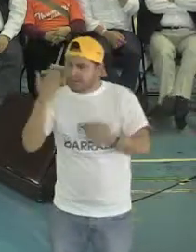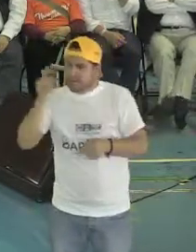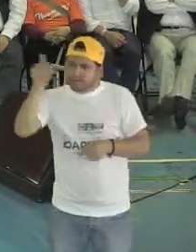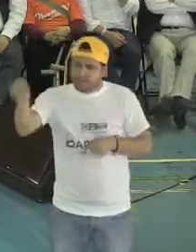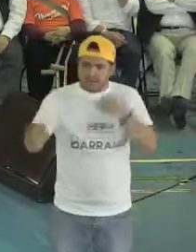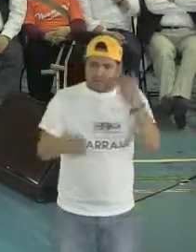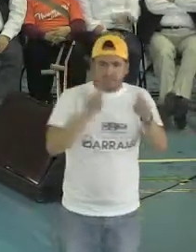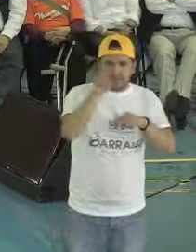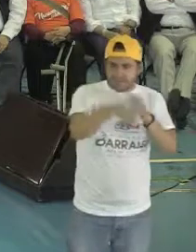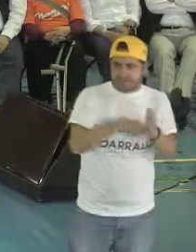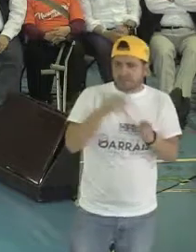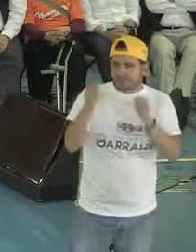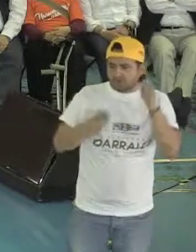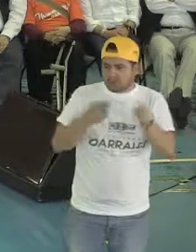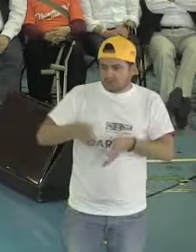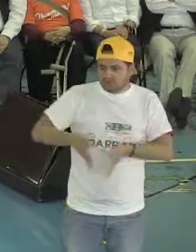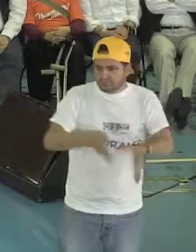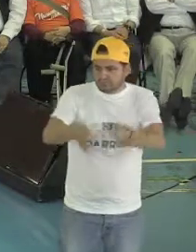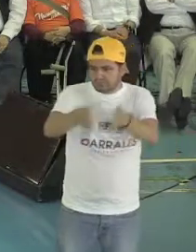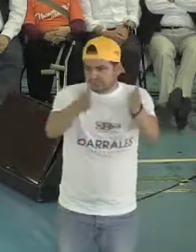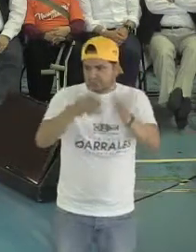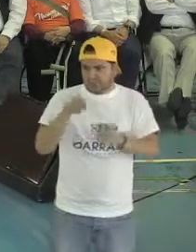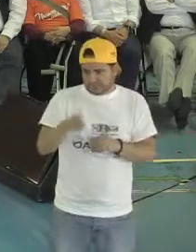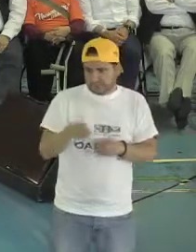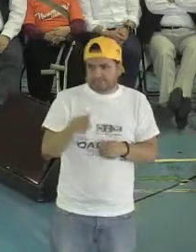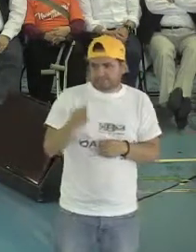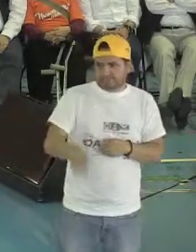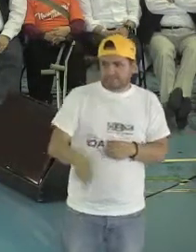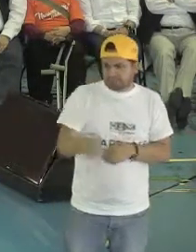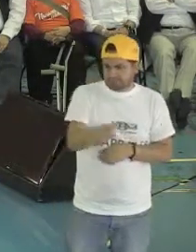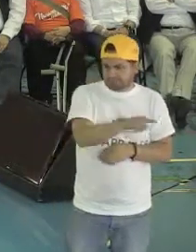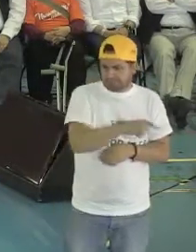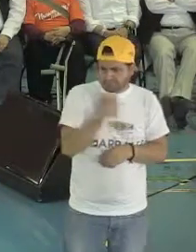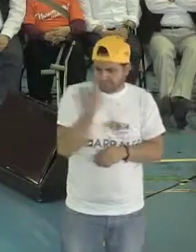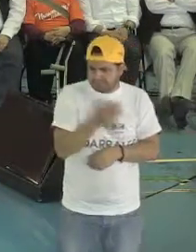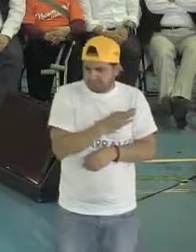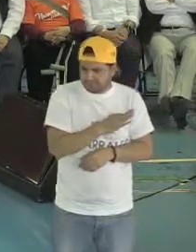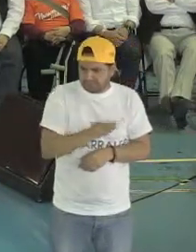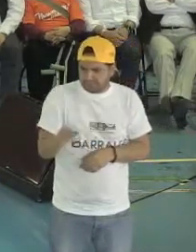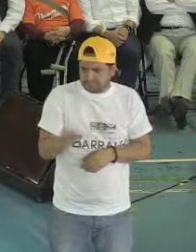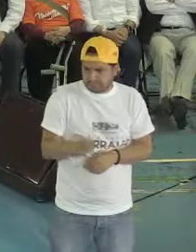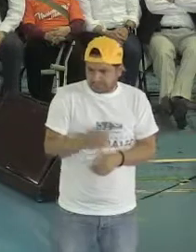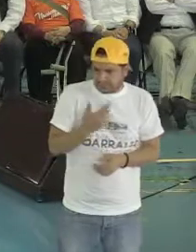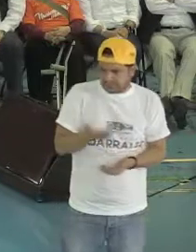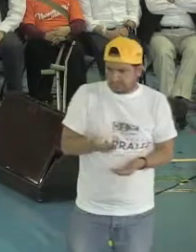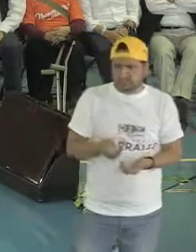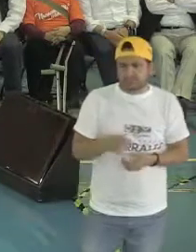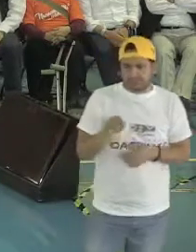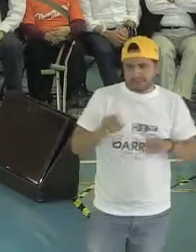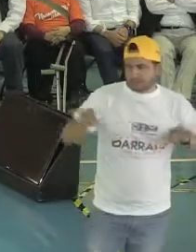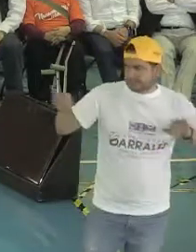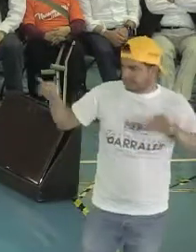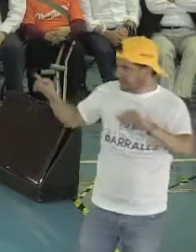nuestras calles, nuestros monumentos. ¿A poco no podrían hacerlo muchas y muchos de ustedes? ¿Verdad que sí? ¿Sí